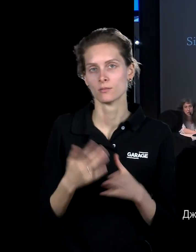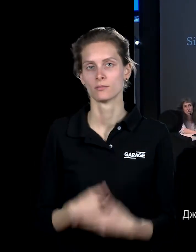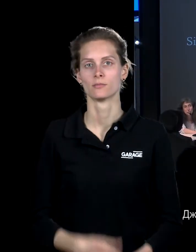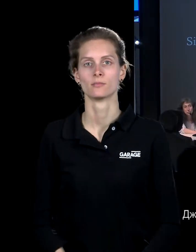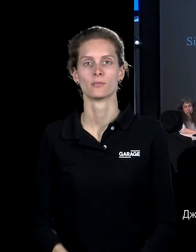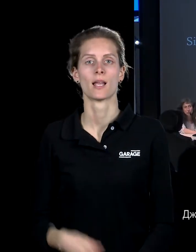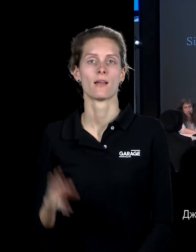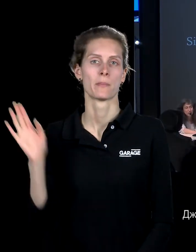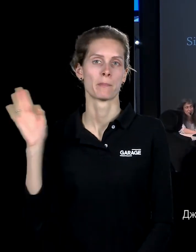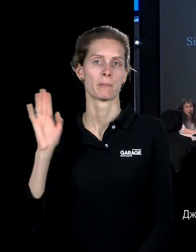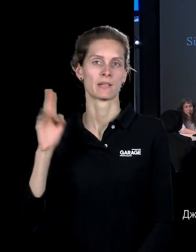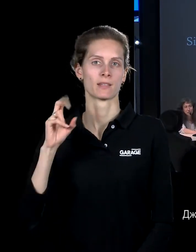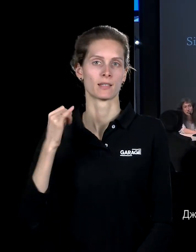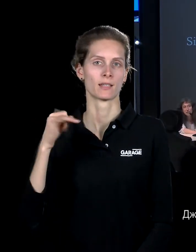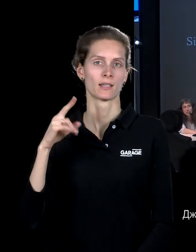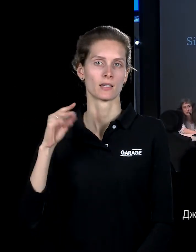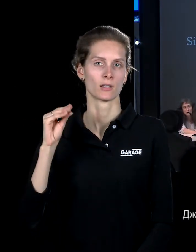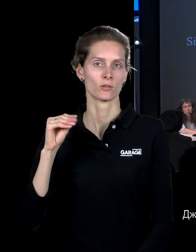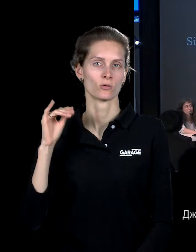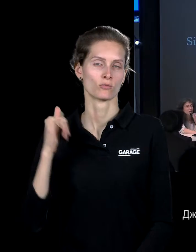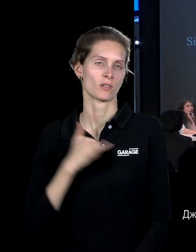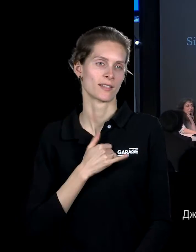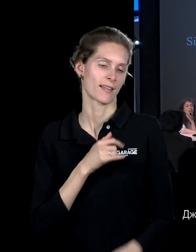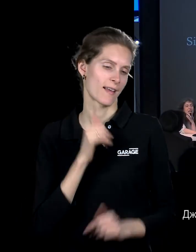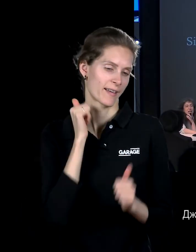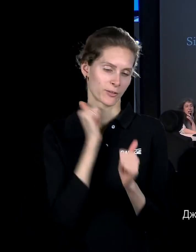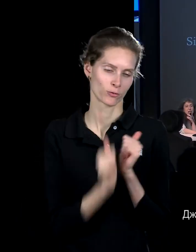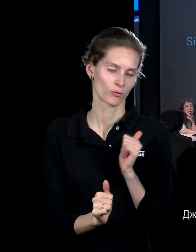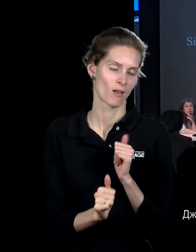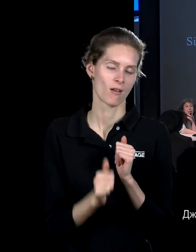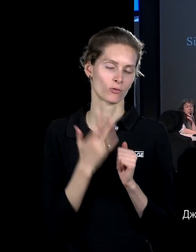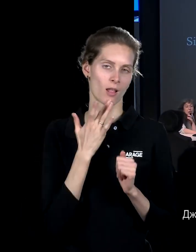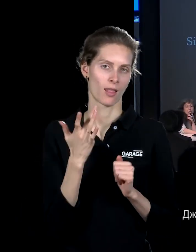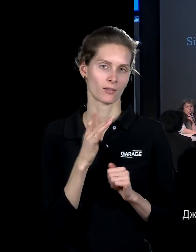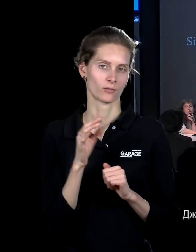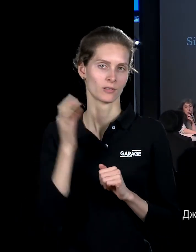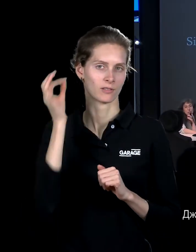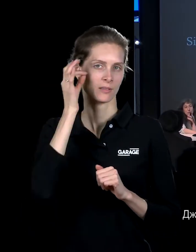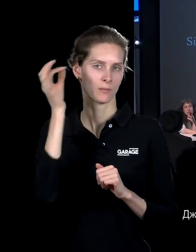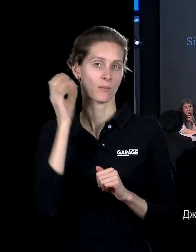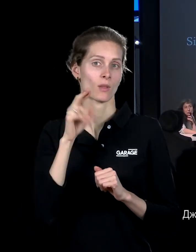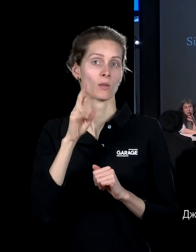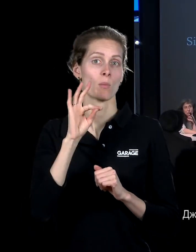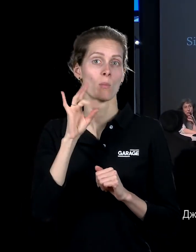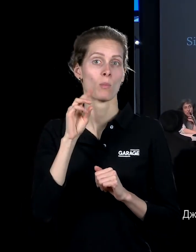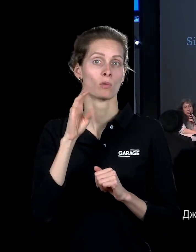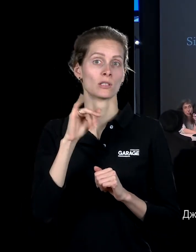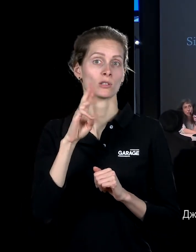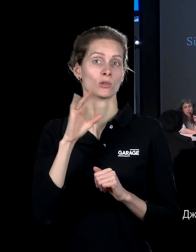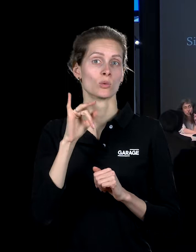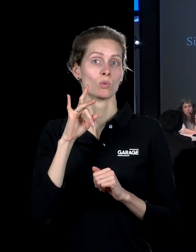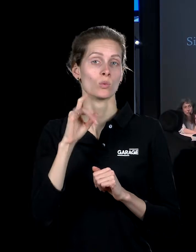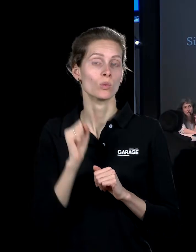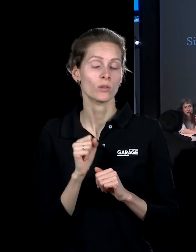Кейджу, который у нас, видимо, на каждой лекции будет поминаться. Это записанная партитура тех